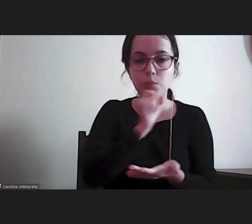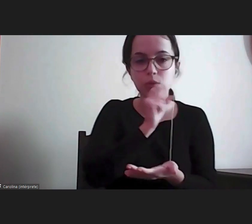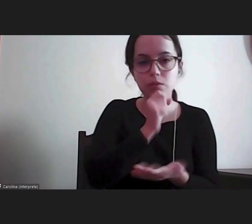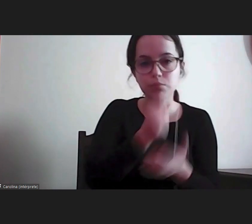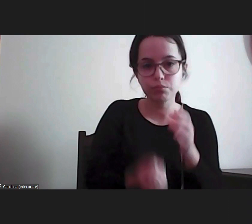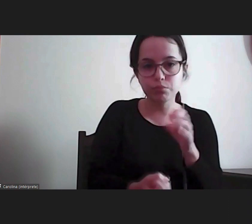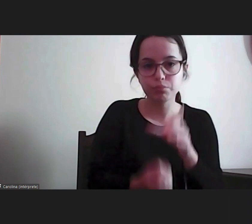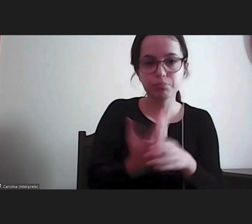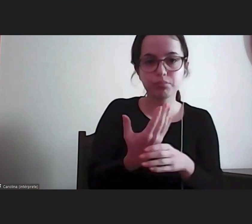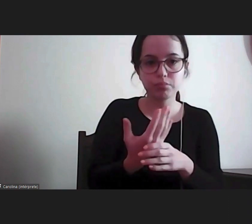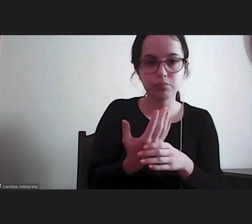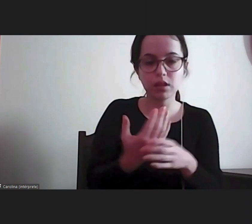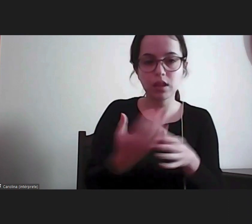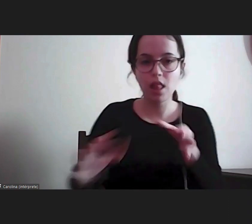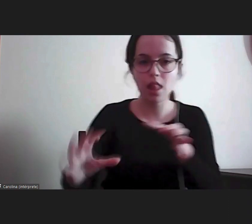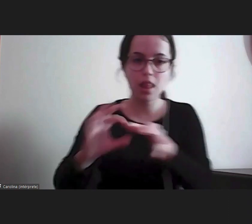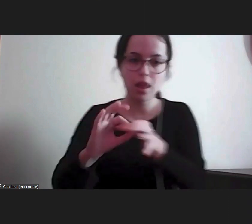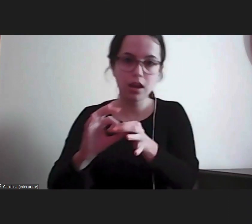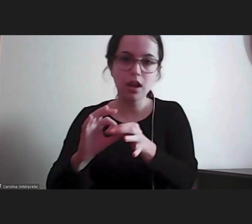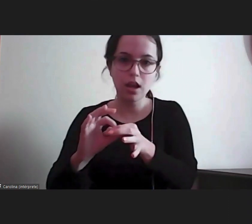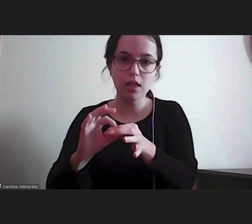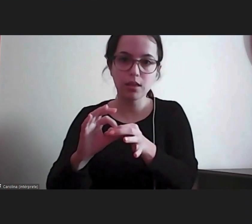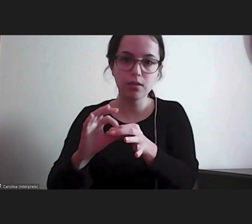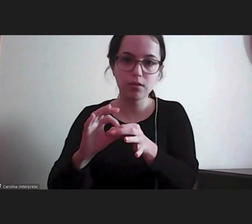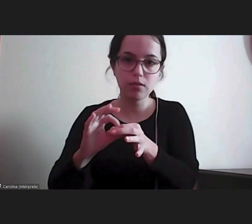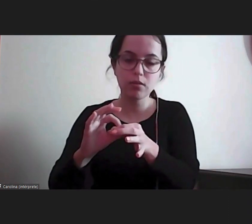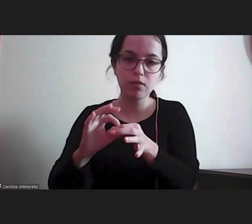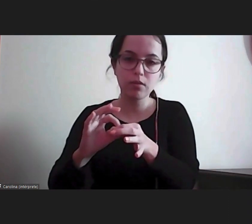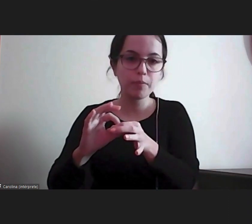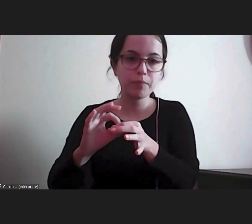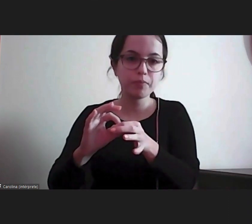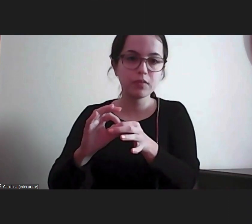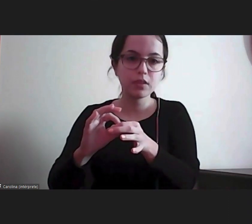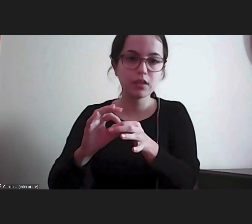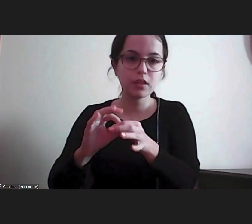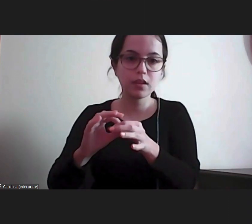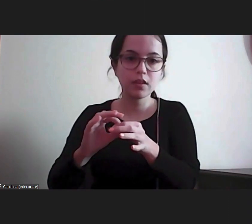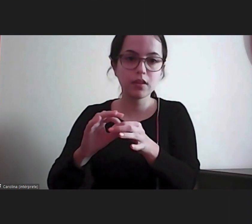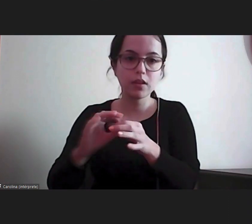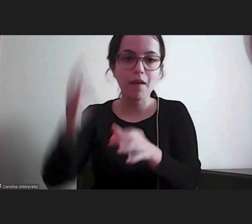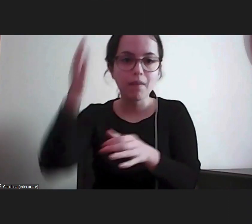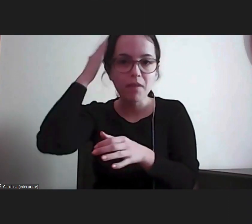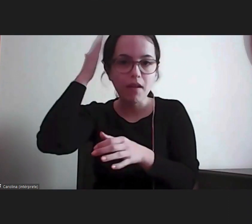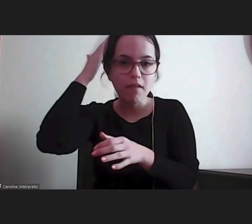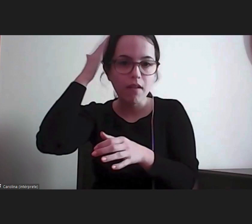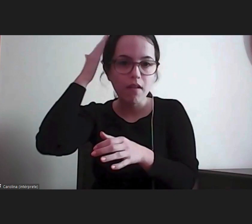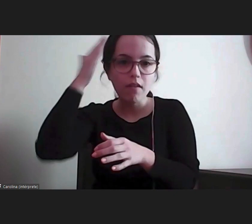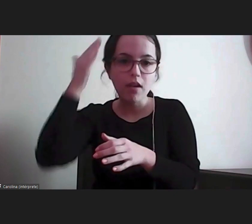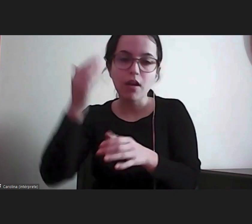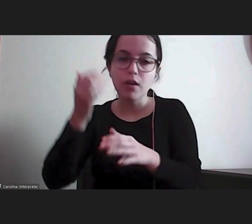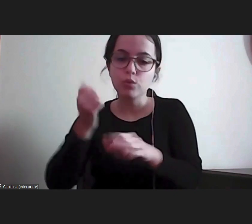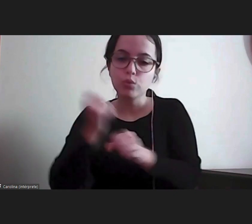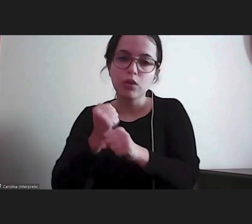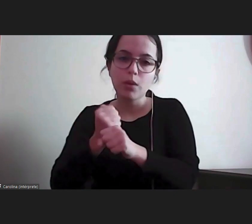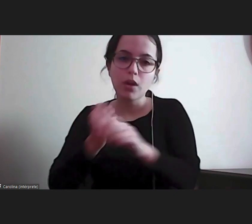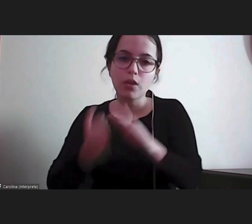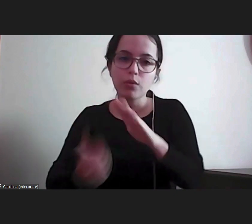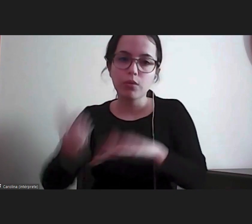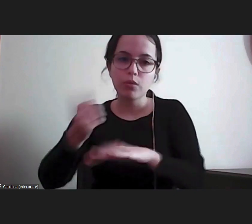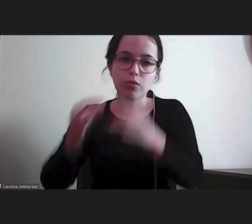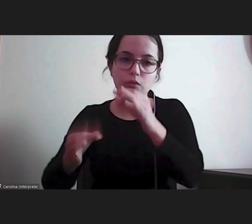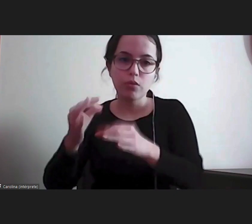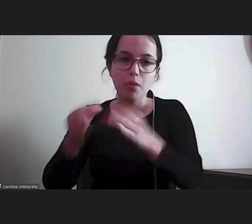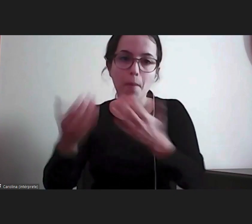destas funções encaixarem naquela que já era a previsão constitucional do Provedor, com grande naturalidade.